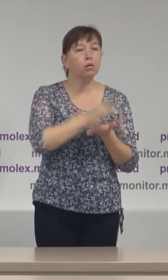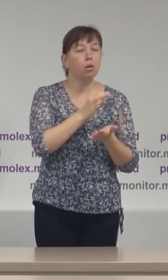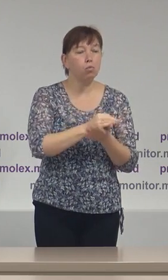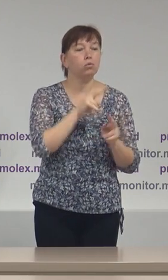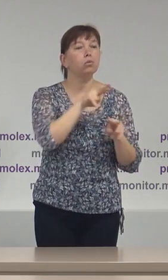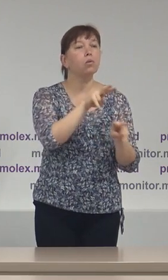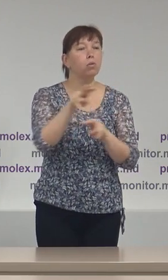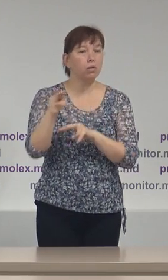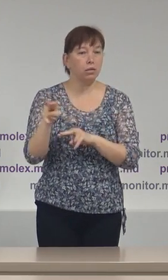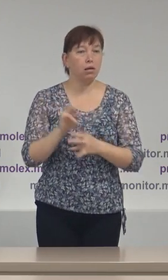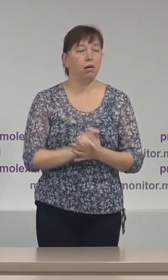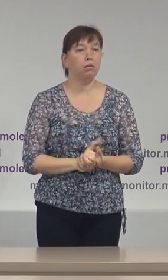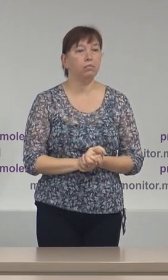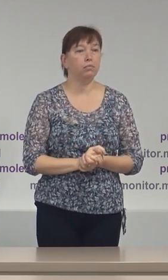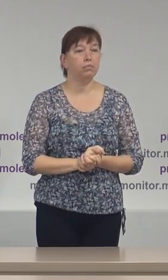monitorizare.